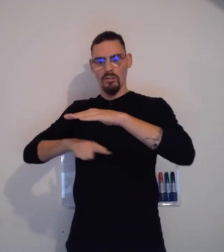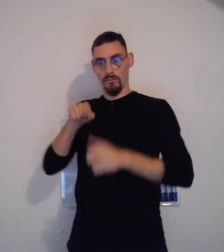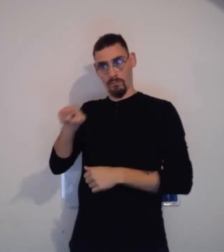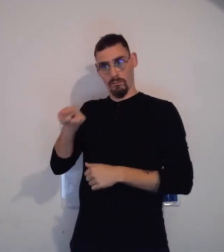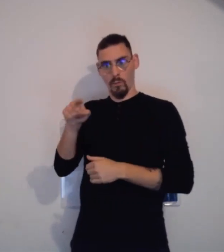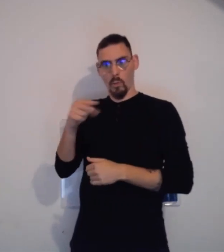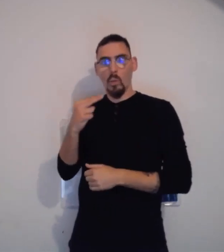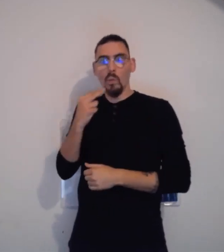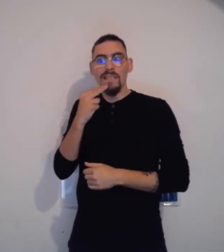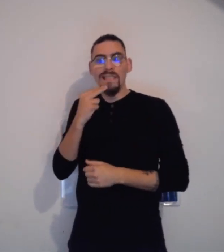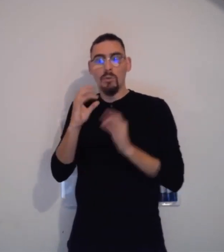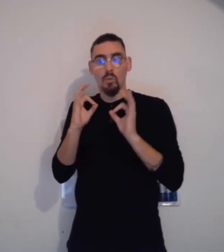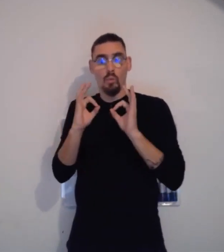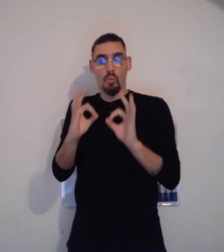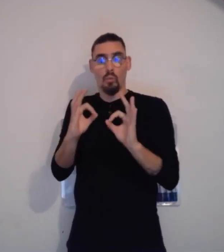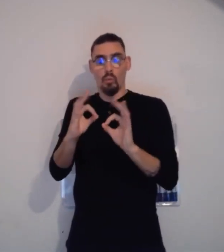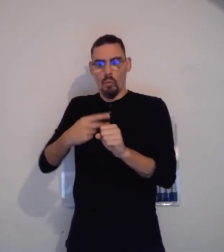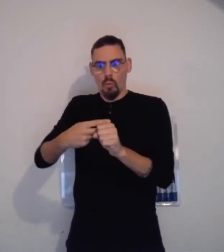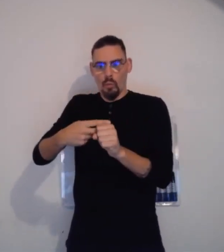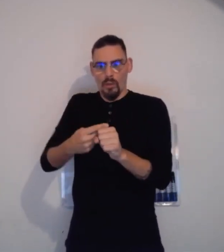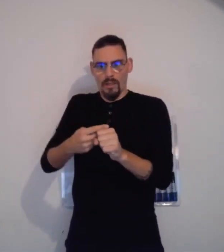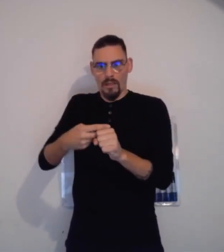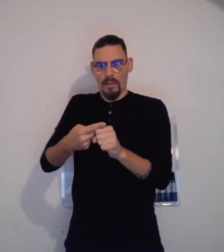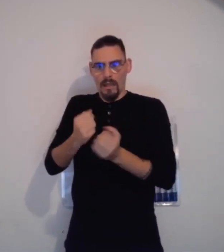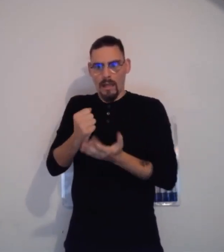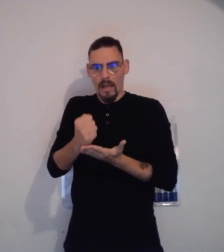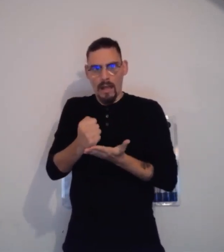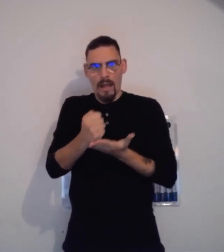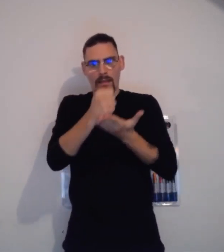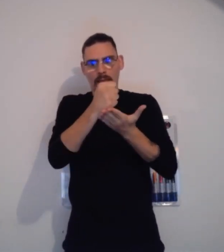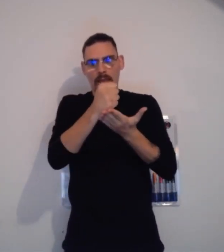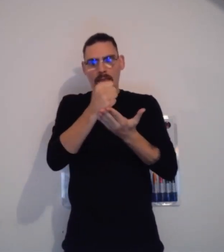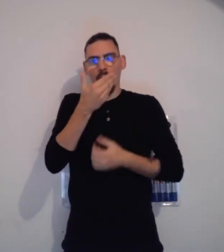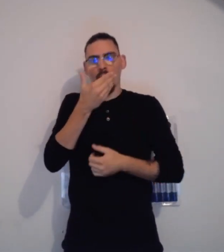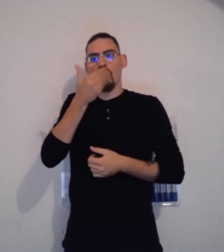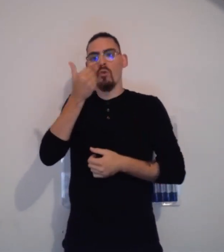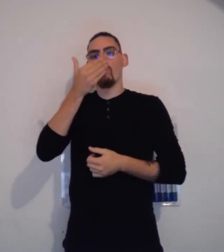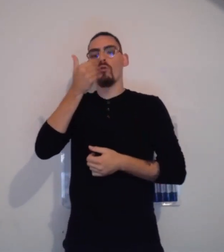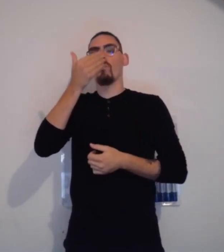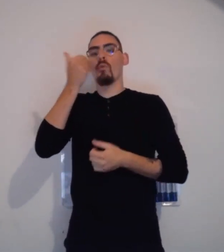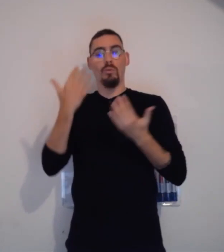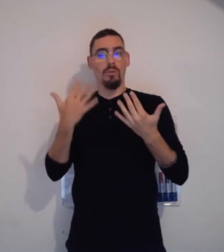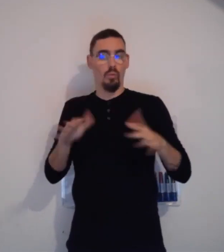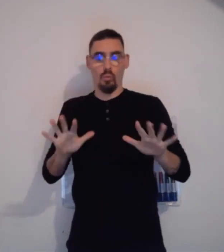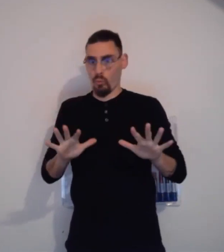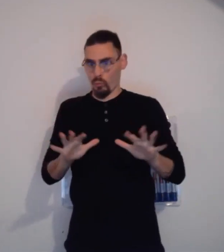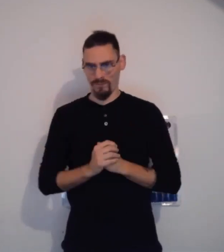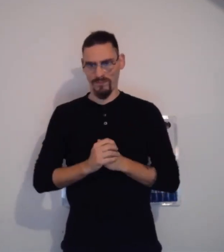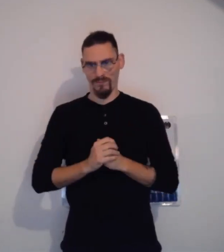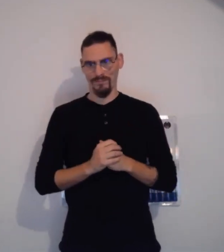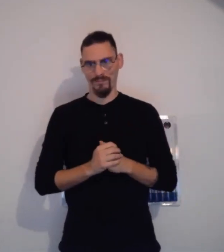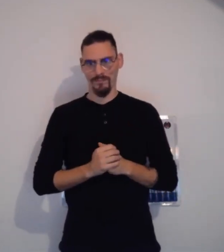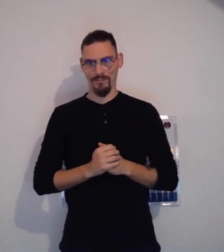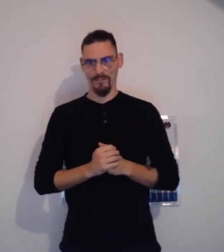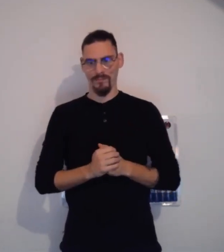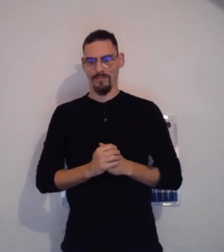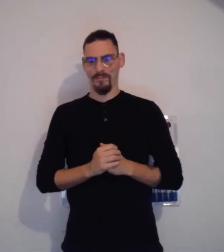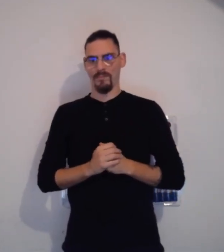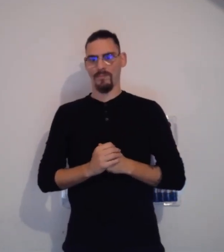Voilà, là, par contre, c'est un langage parce qu'en fait, c'est un outil. Elle nous permet simplement de nous améliorer